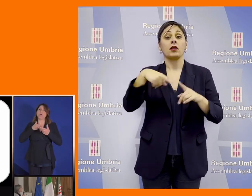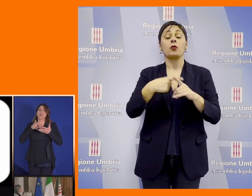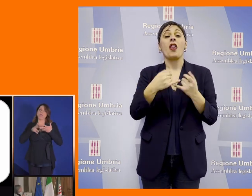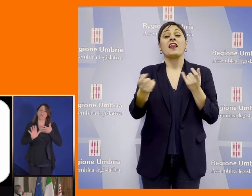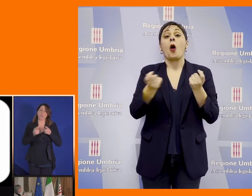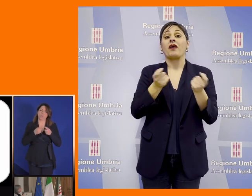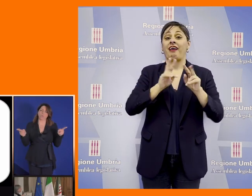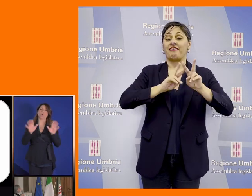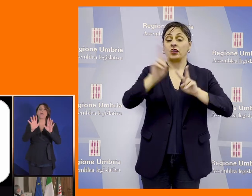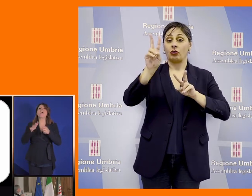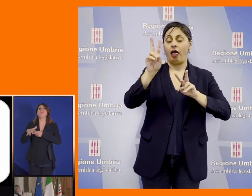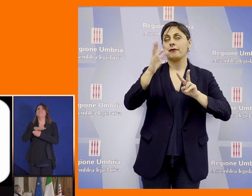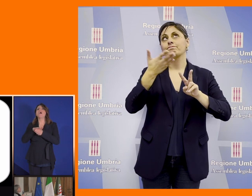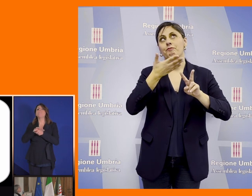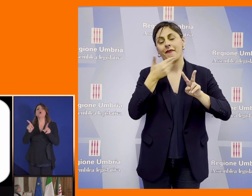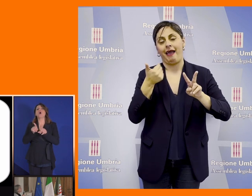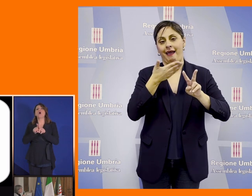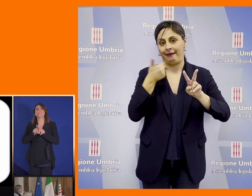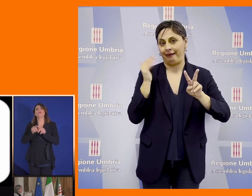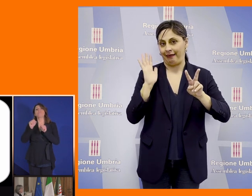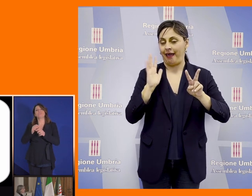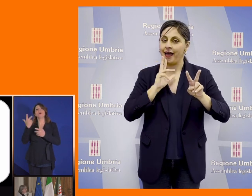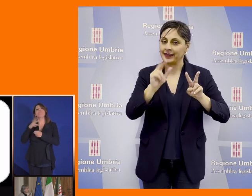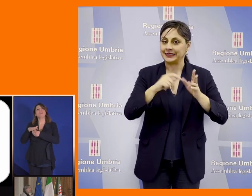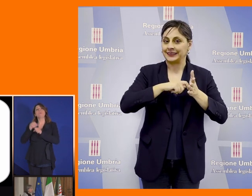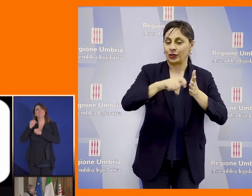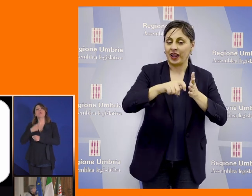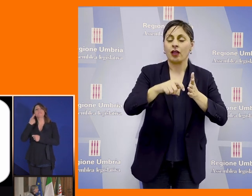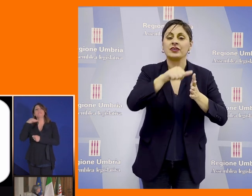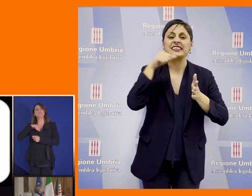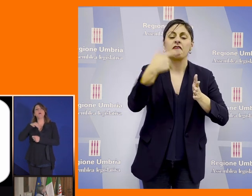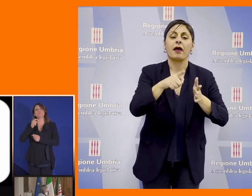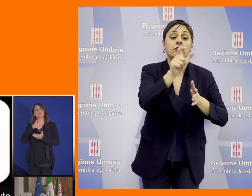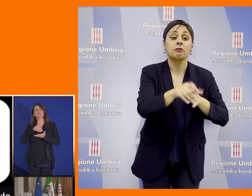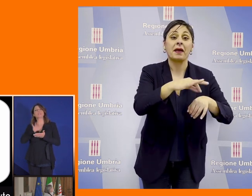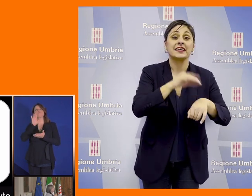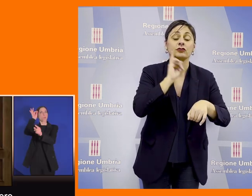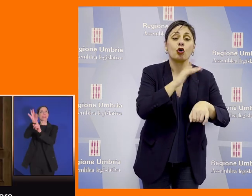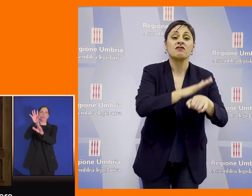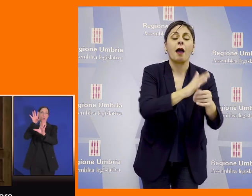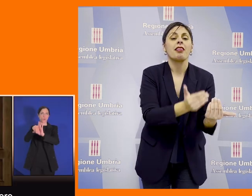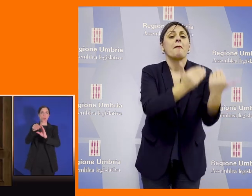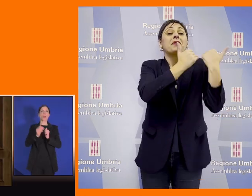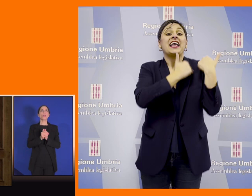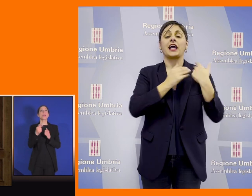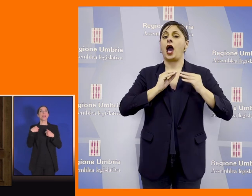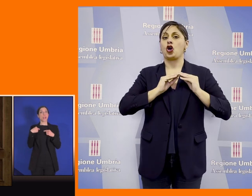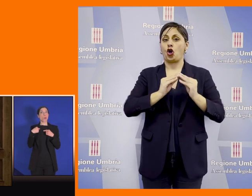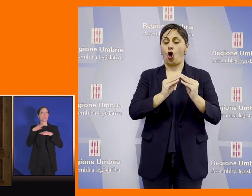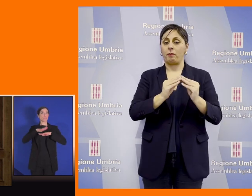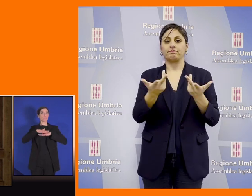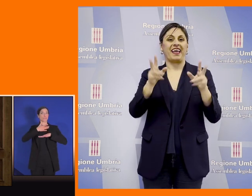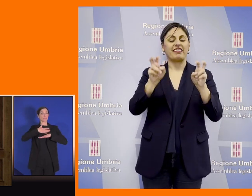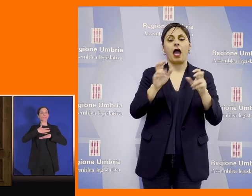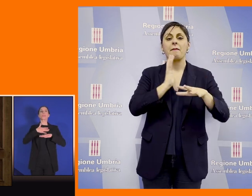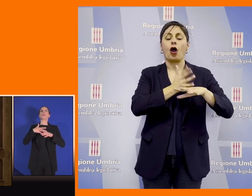e sulle linee guida nazionali mancanti è stato sottolineato per la presa in carico del paziente sordo e della sua famiglia quindi